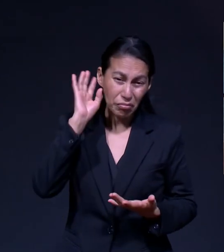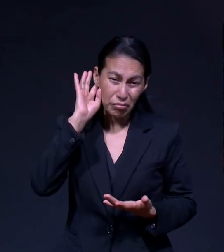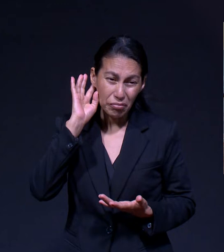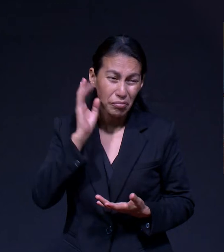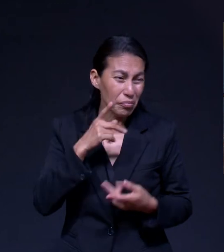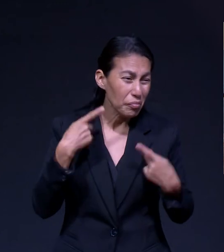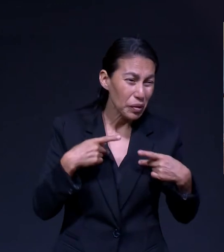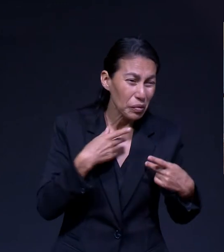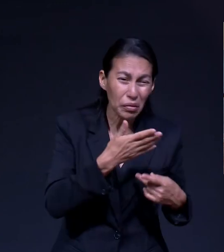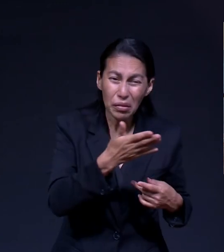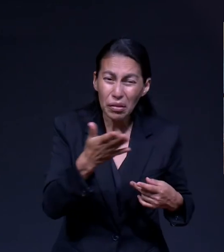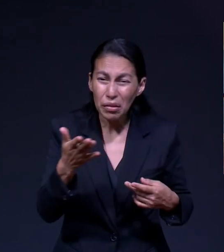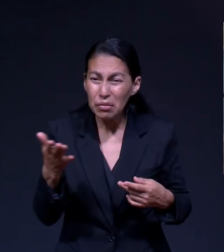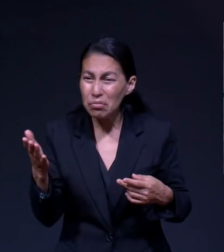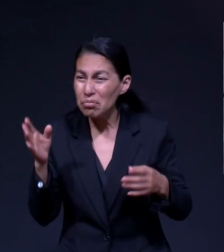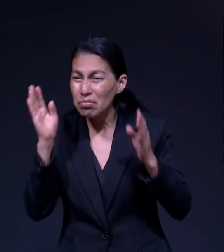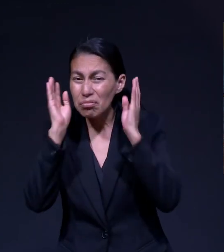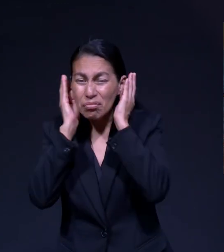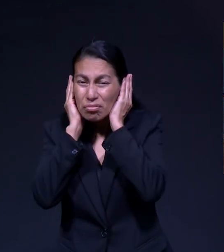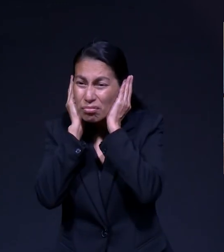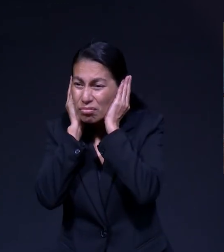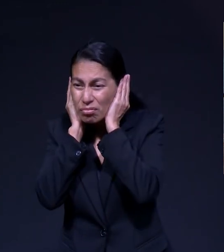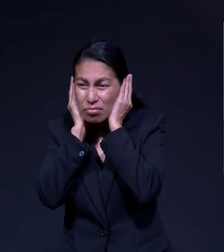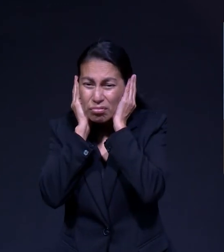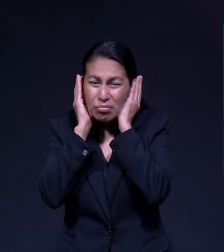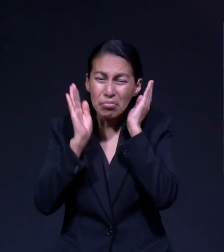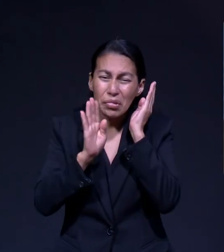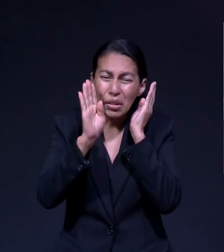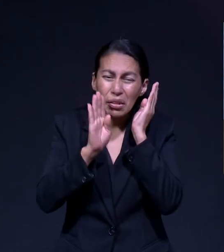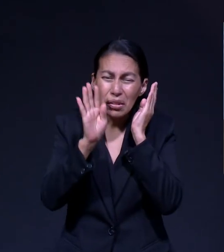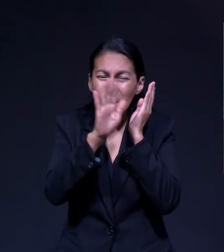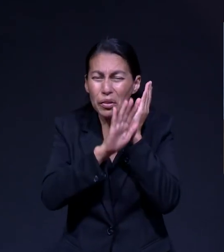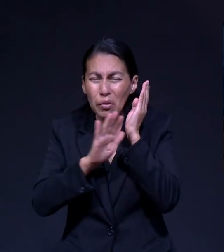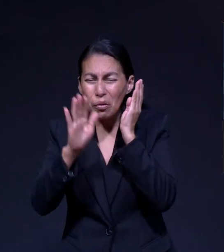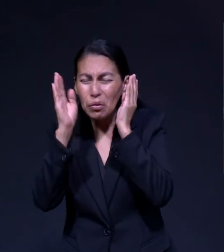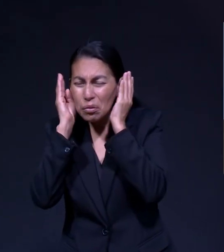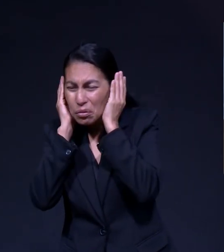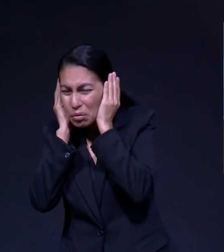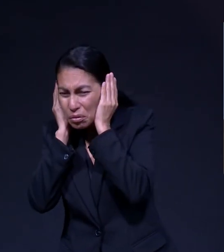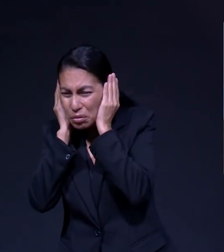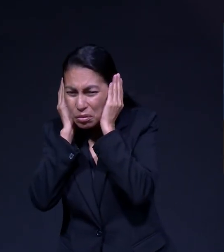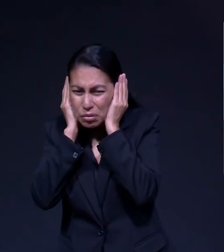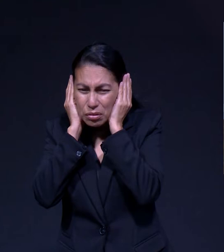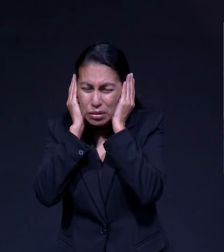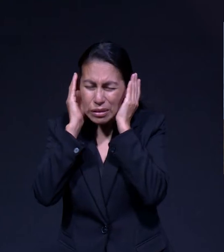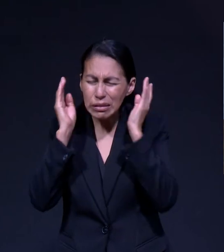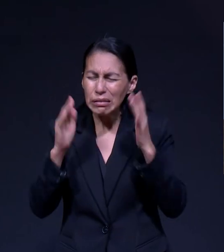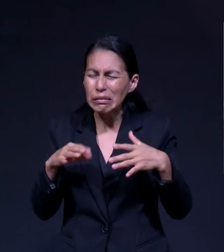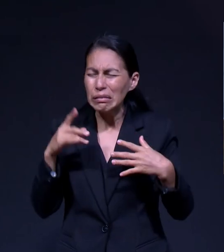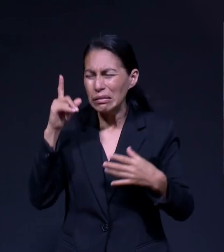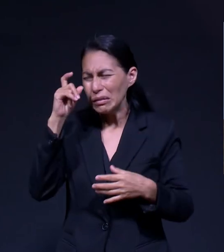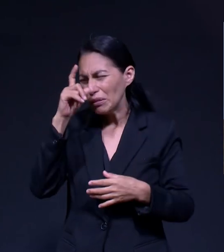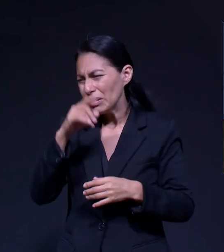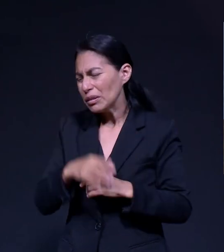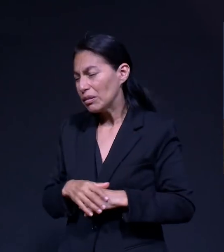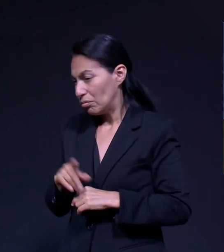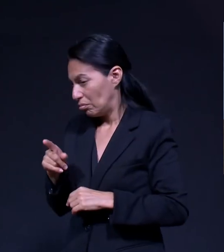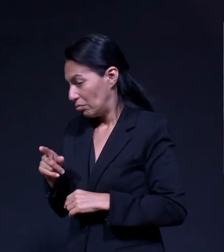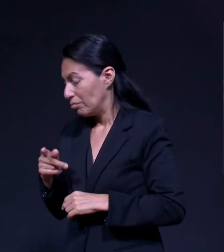Claro Que Sí Y Lo Bonito Es Que Ha Sido En Esos Momentos De Soledad En Donde Dios Me